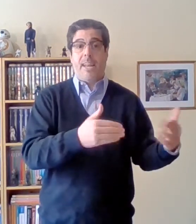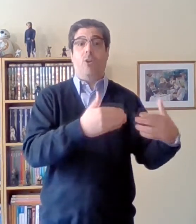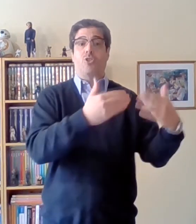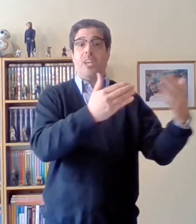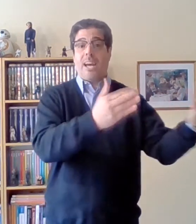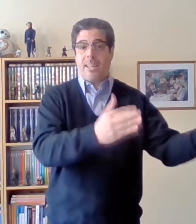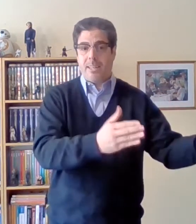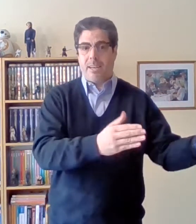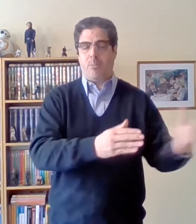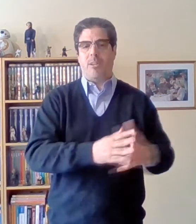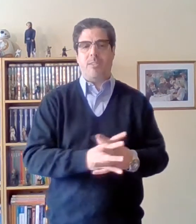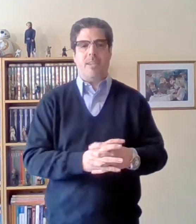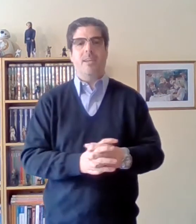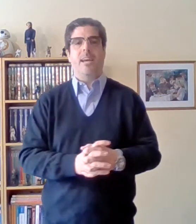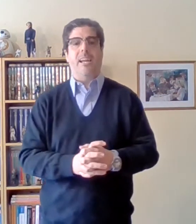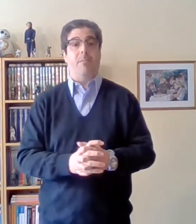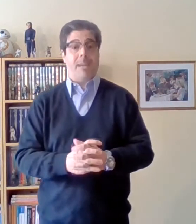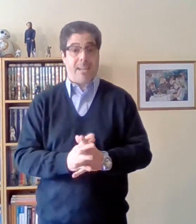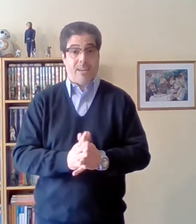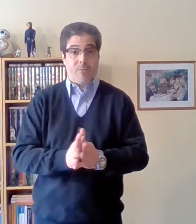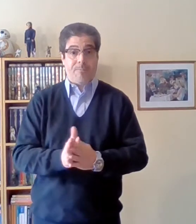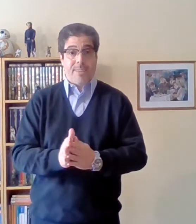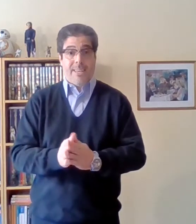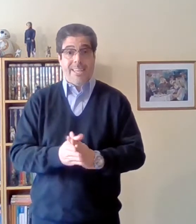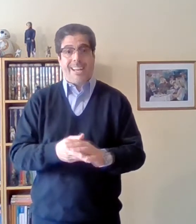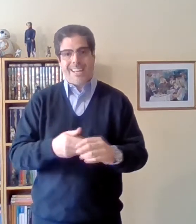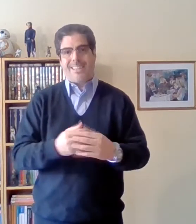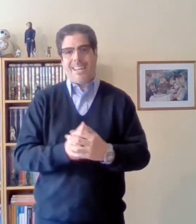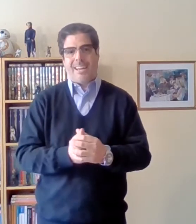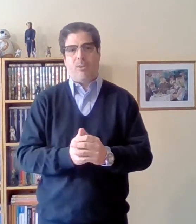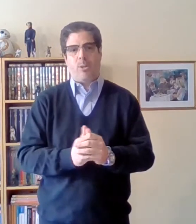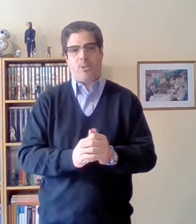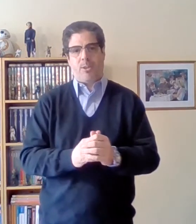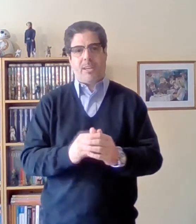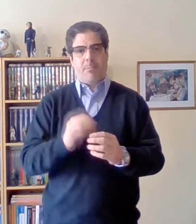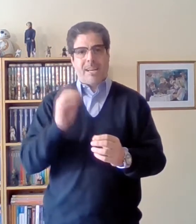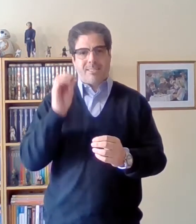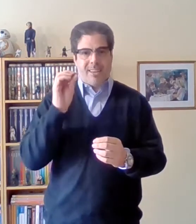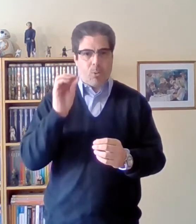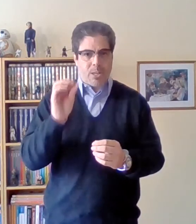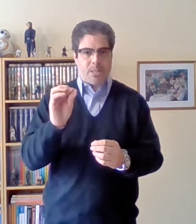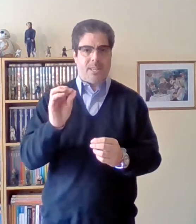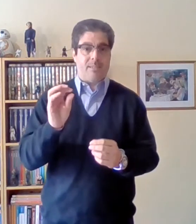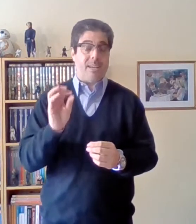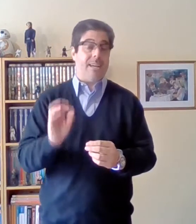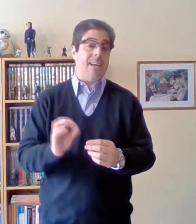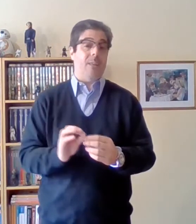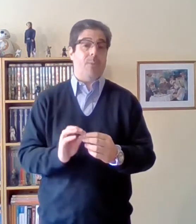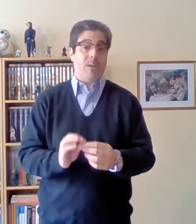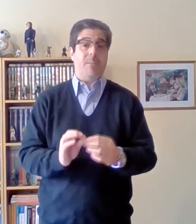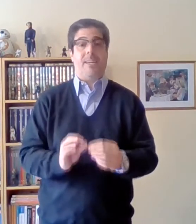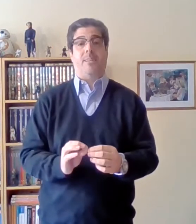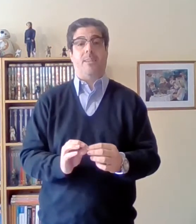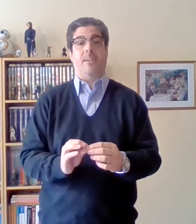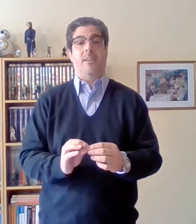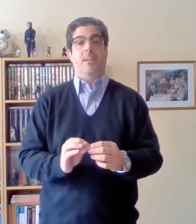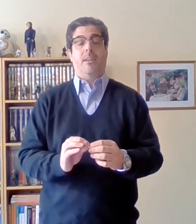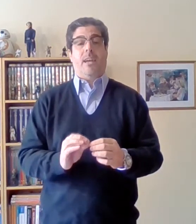negociadas digamos así en el mercado y acá está la gran cuestión que Marx encuentra dice acá el problema es este el